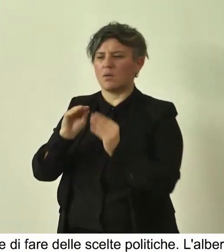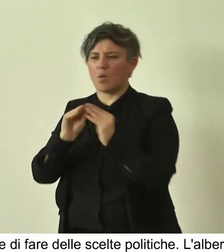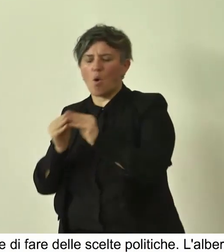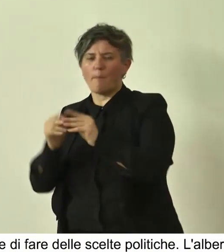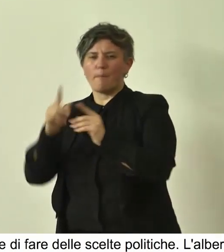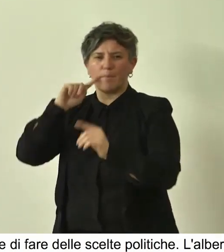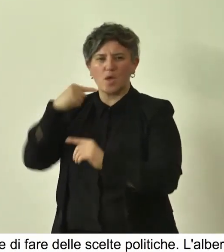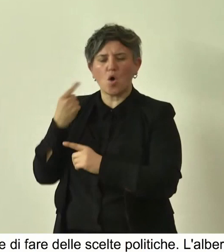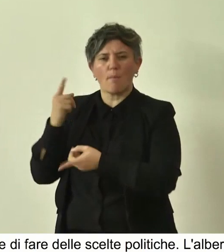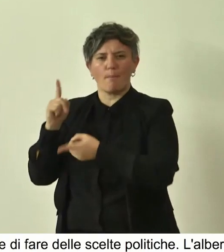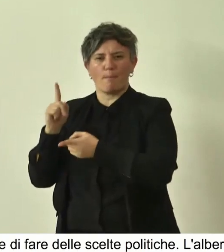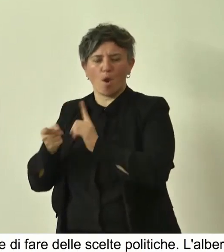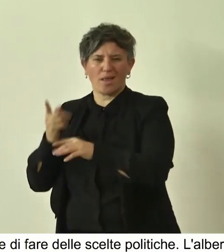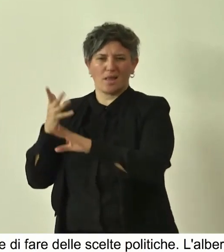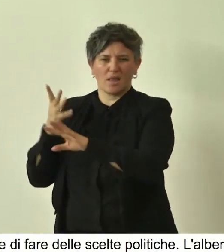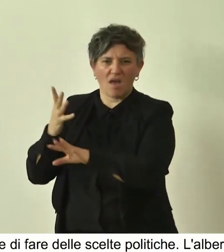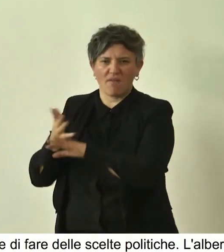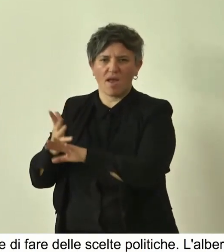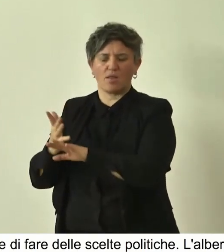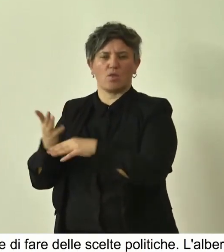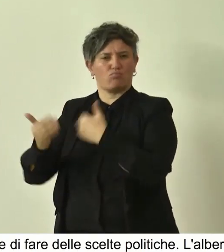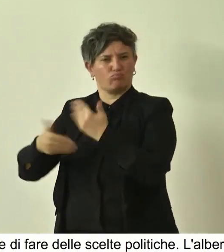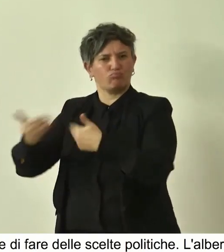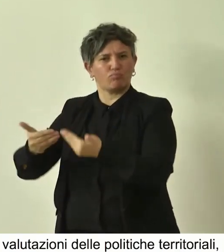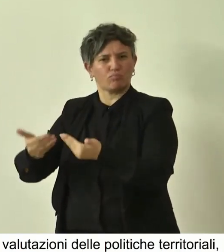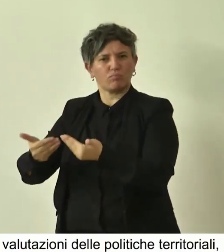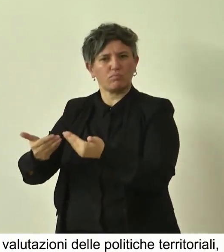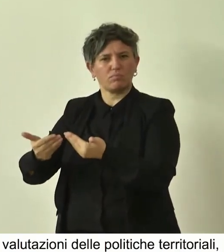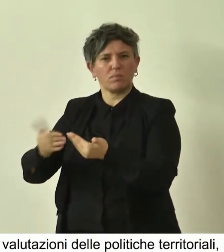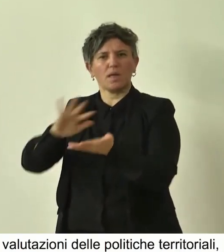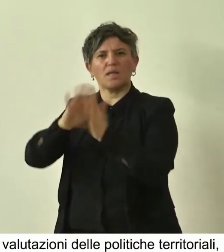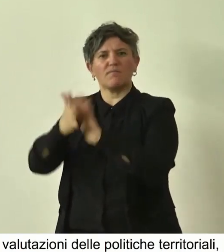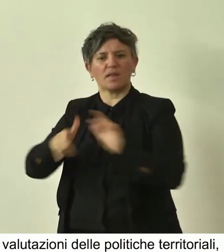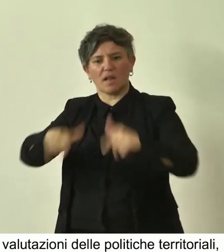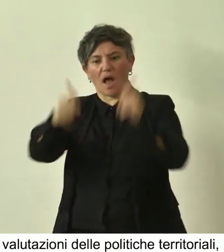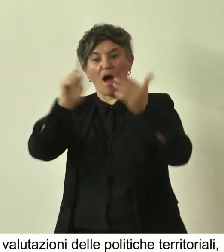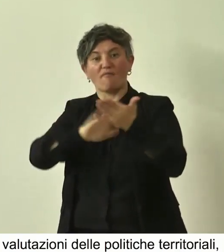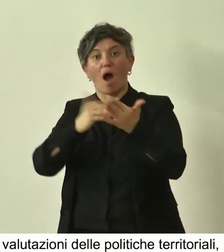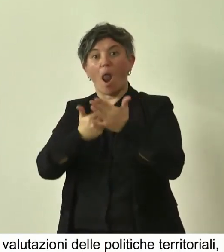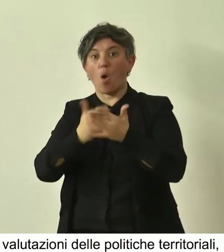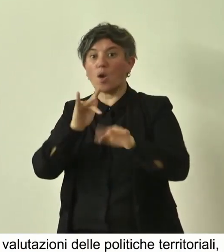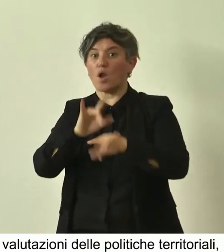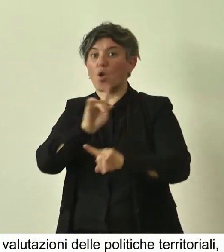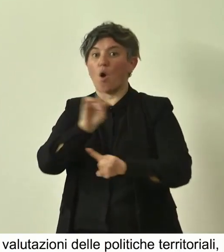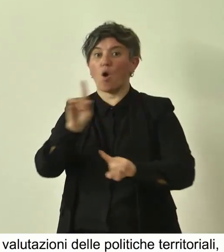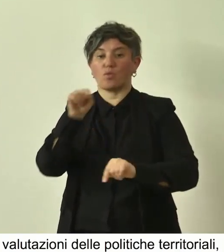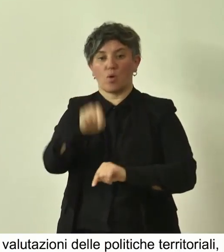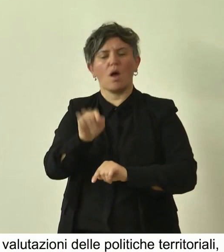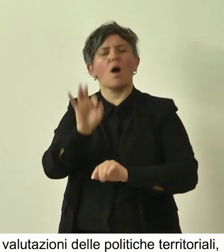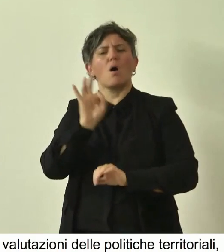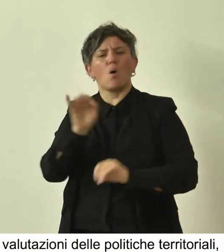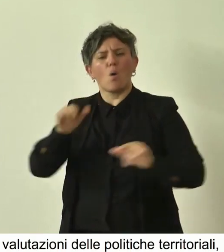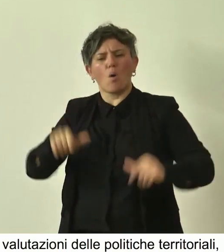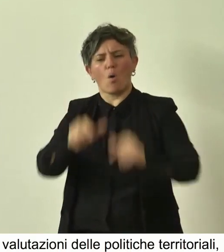migliorandole magari perché rappresenta un valore da preservare o attorno a cui costruire